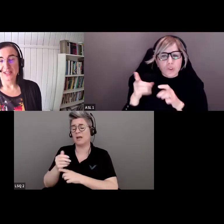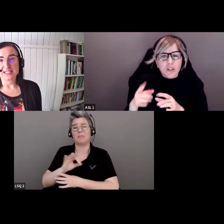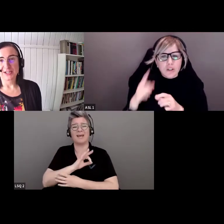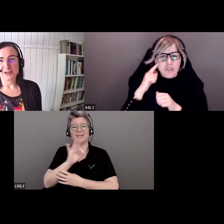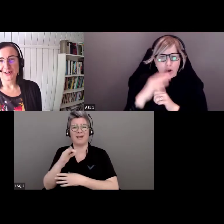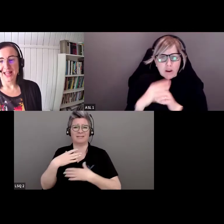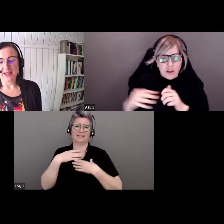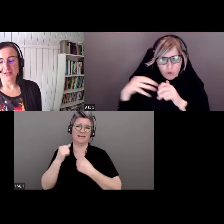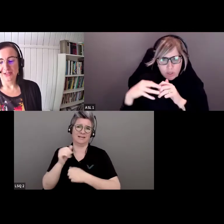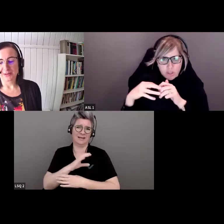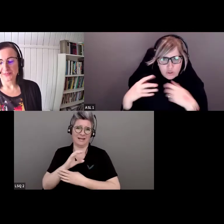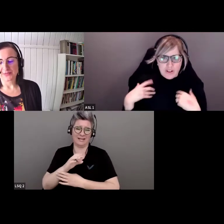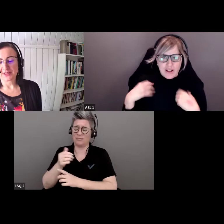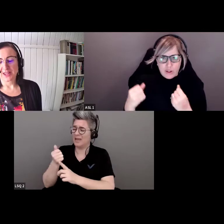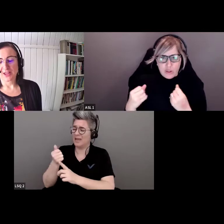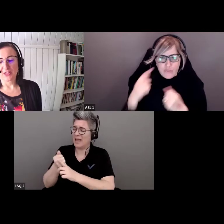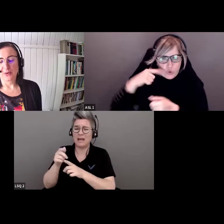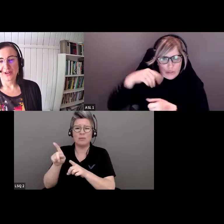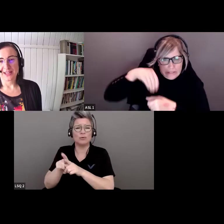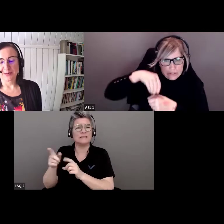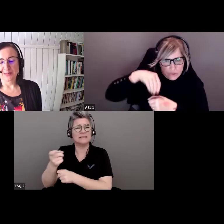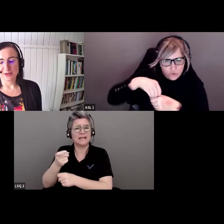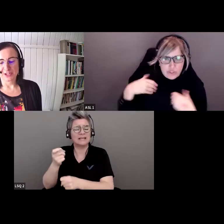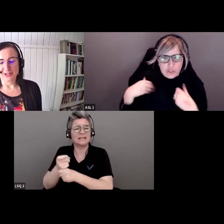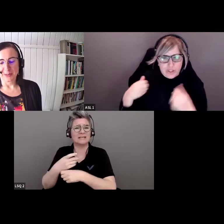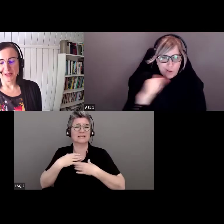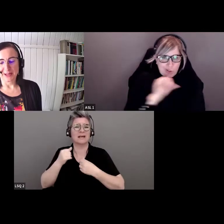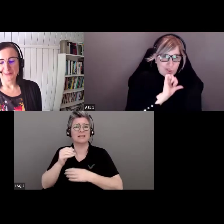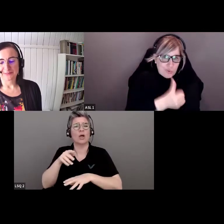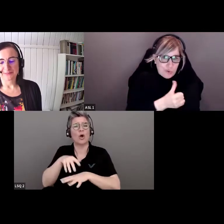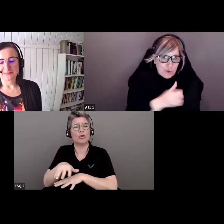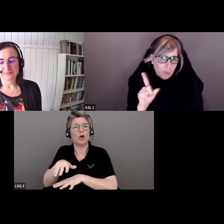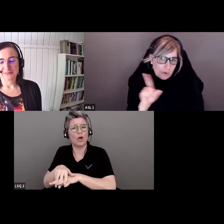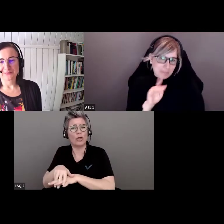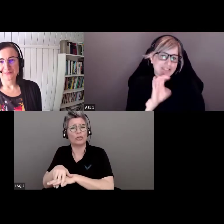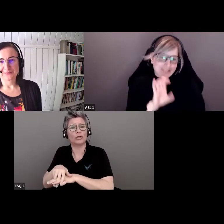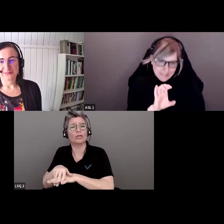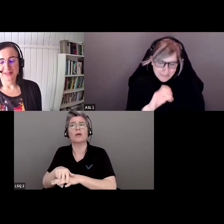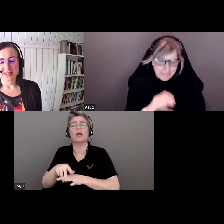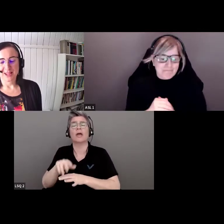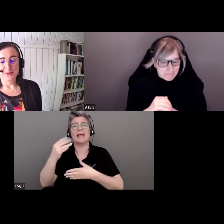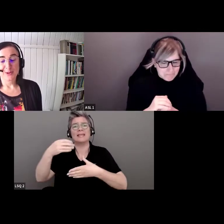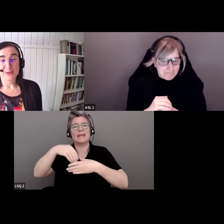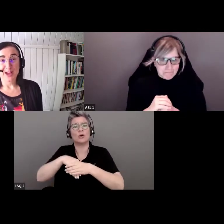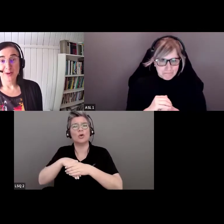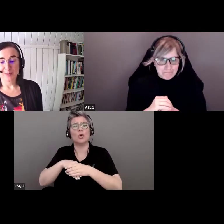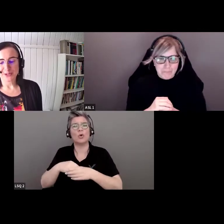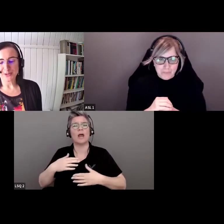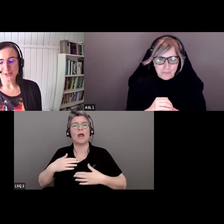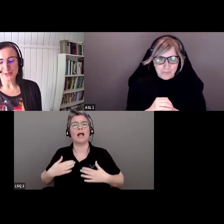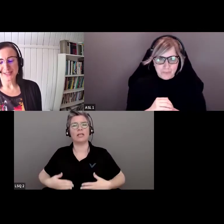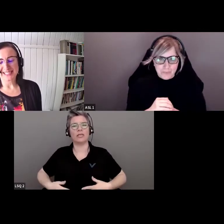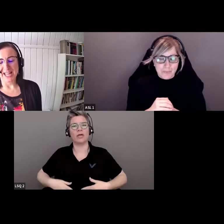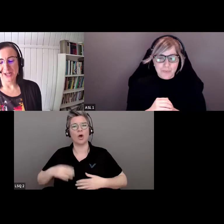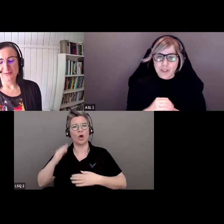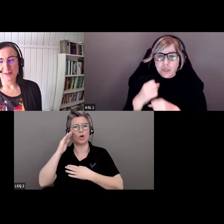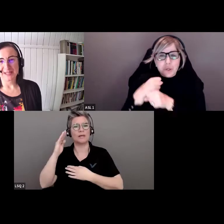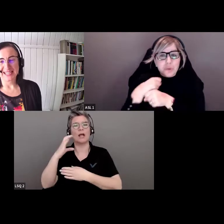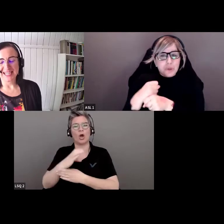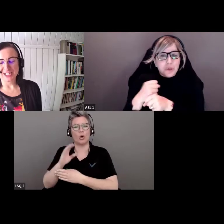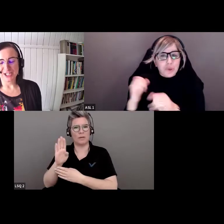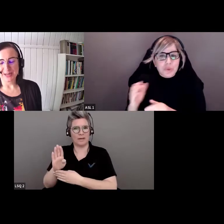Canada. Elle est également directrice de la santé autochtone pour Interior Health Authority en Colombie-Britannique.